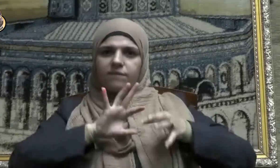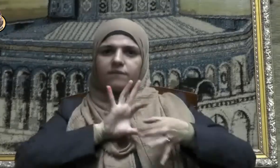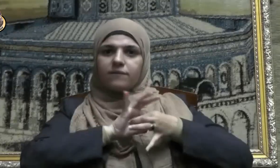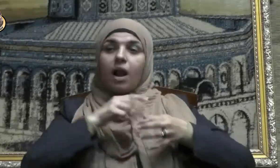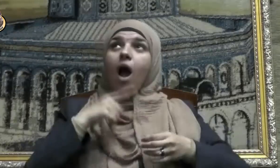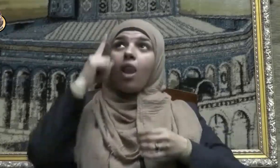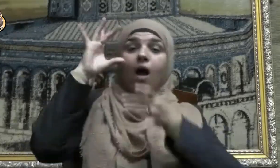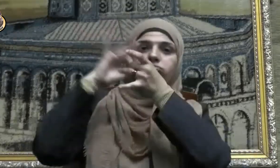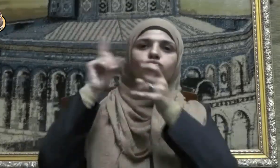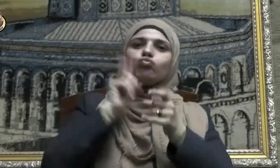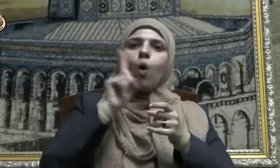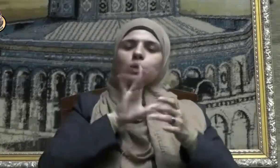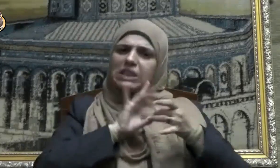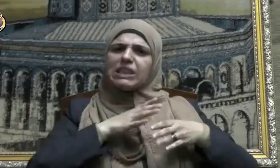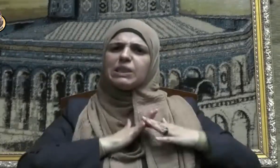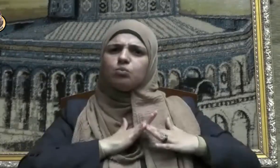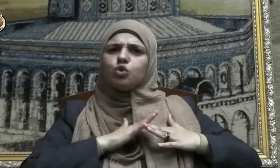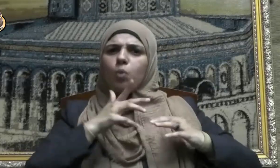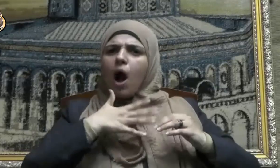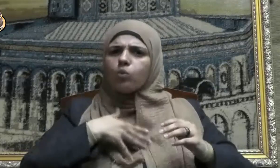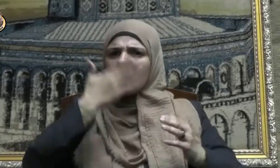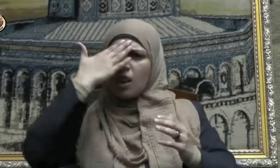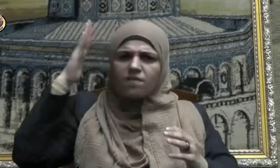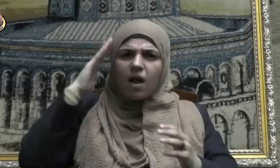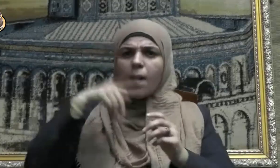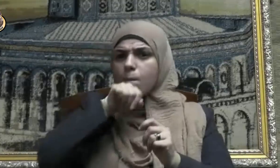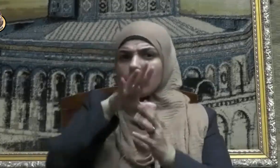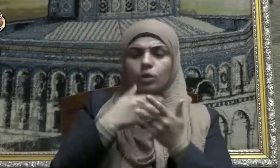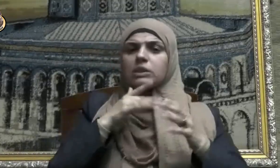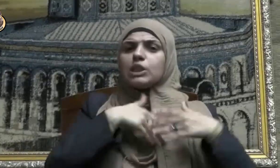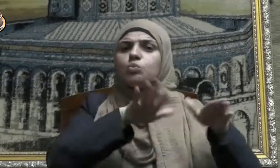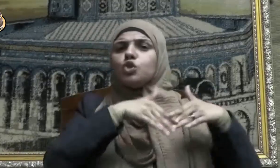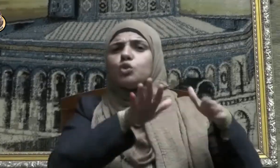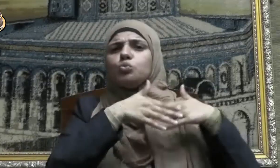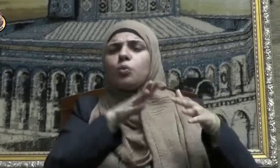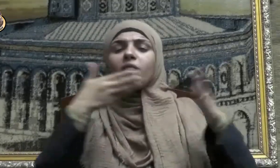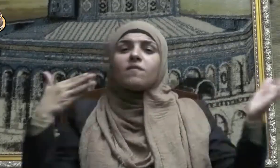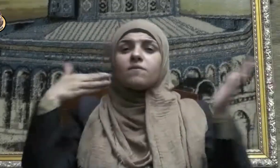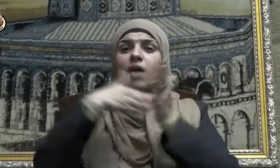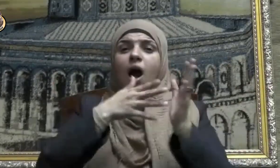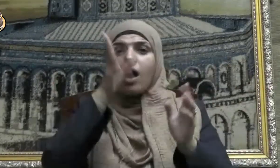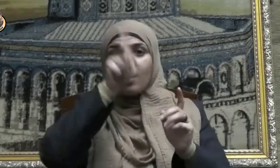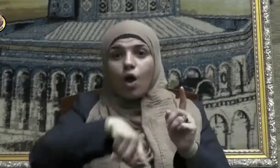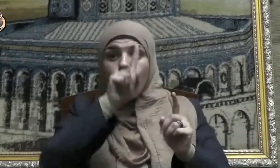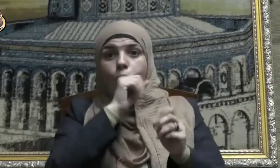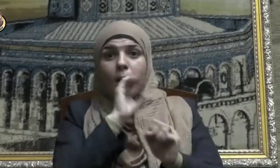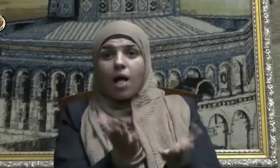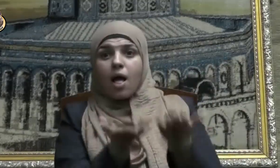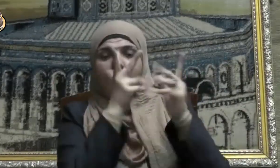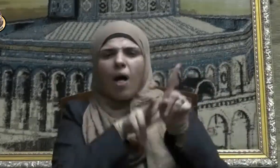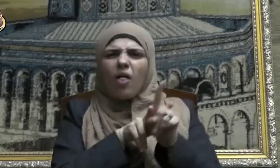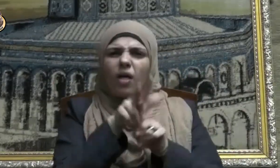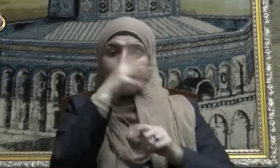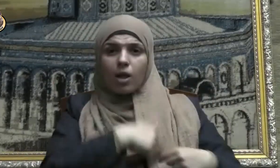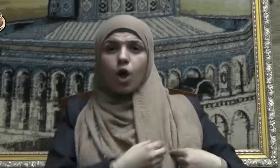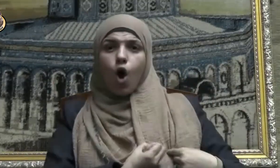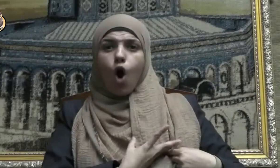وعن رسوله صلى الله عليه وسلم فلا يصل إلى قلوبهم هدى ولا